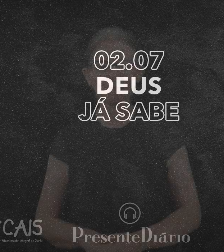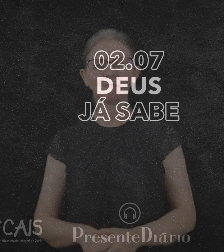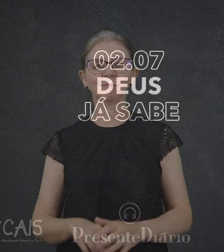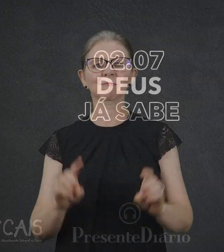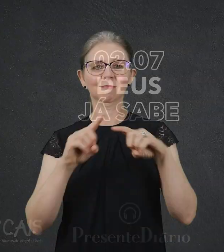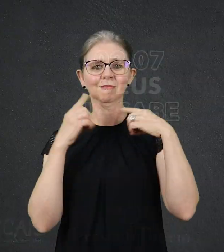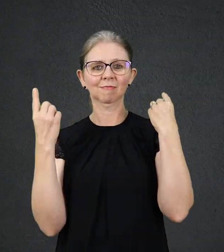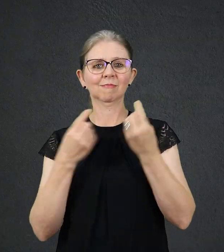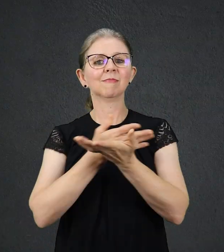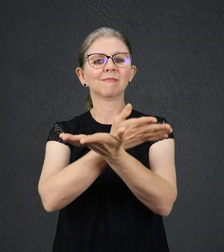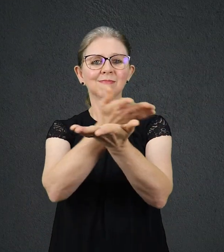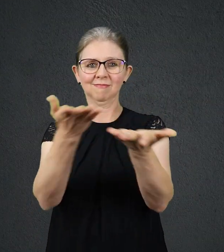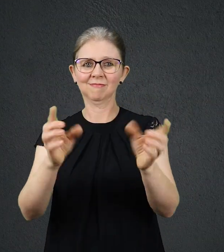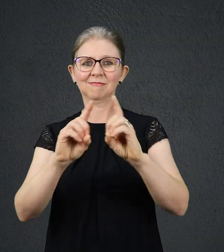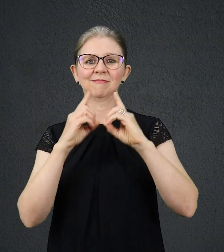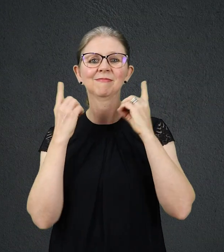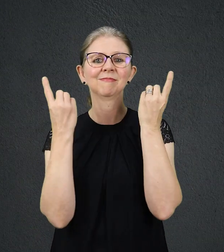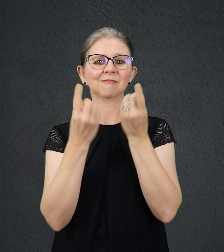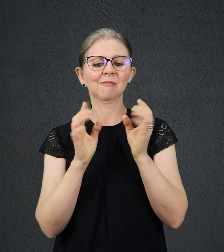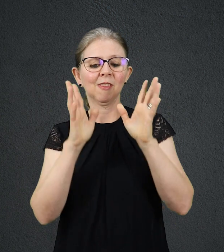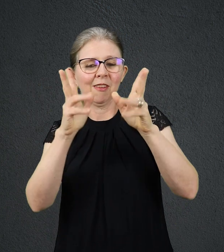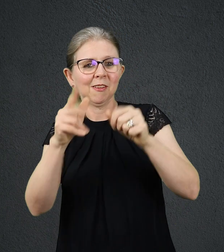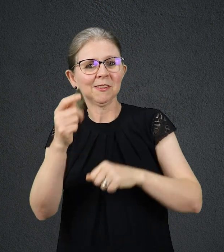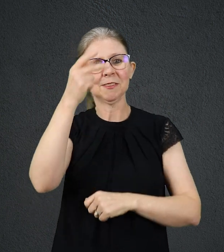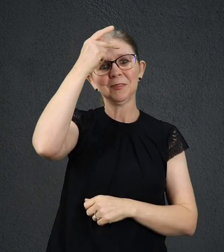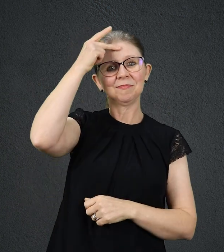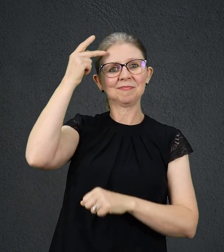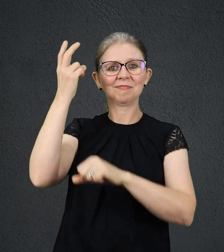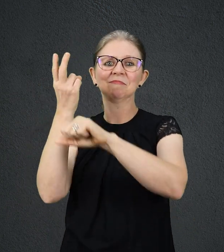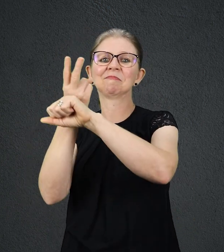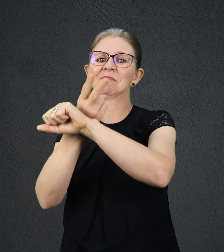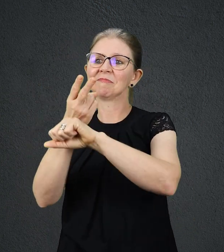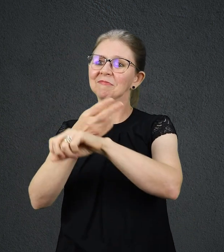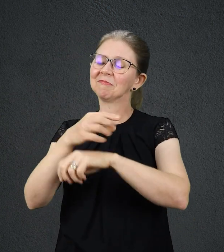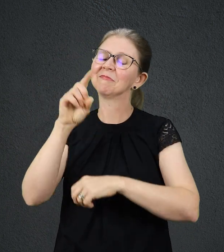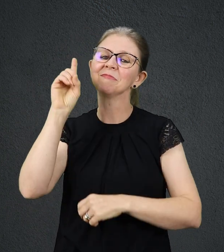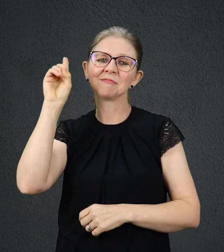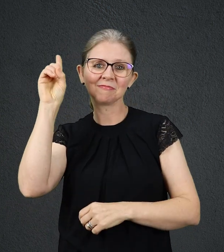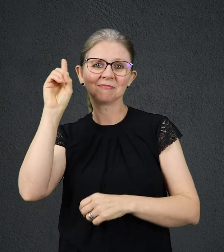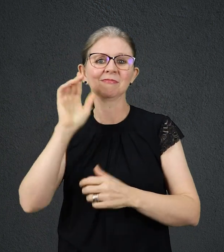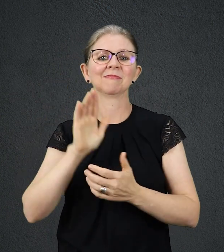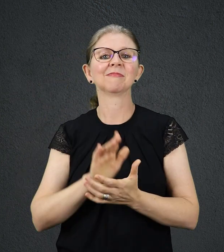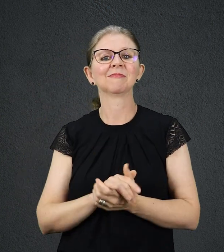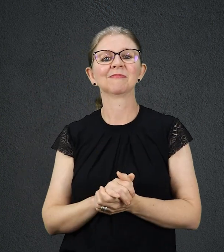OUÇA AGORA PRESENTE DIÁRIO O DEVOCIONAL DE TODOS OS QUE BUSCAM A DEUS